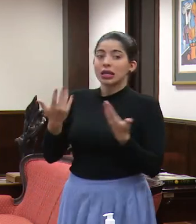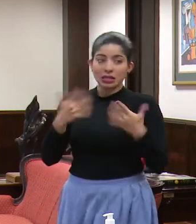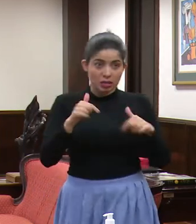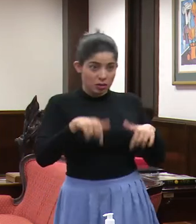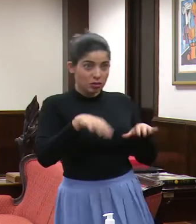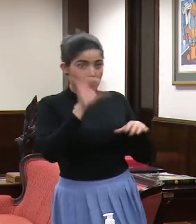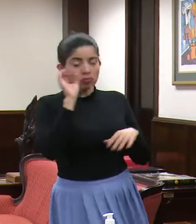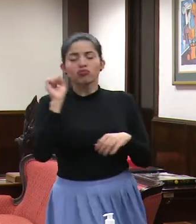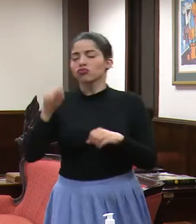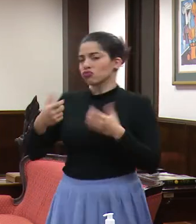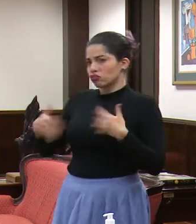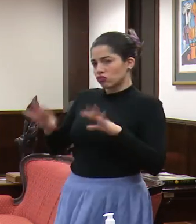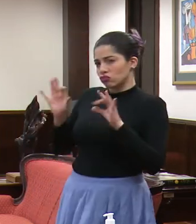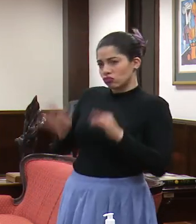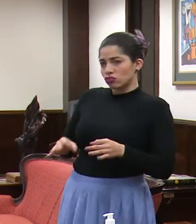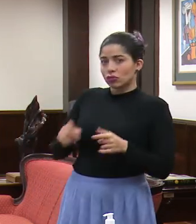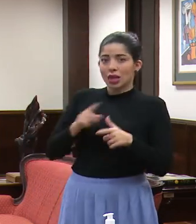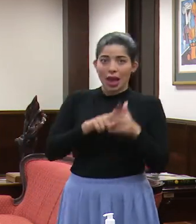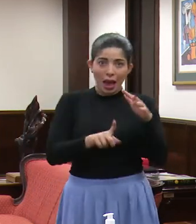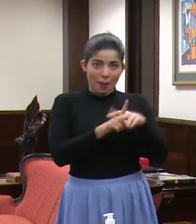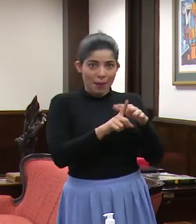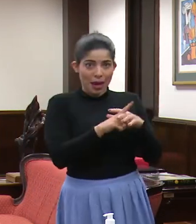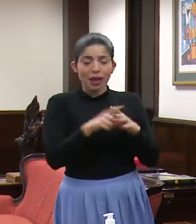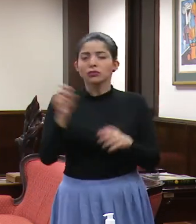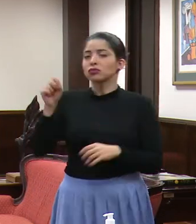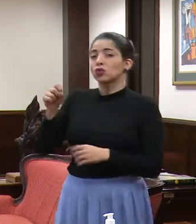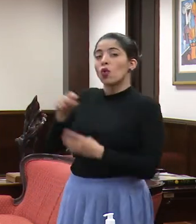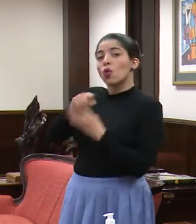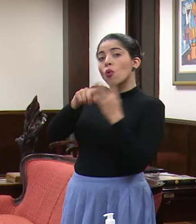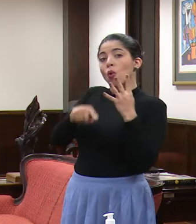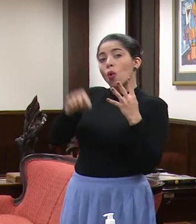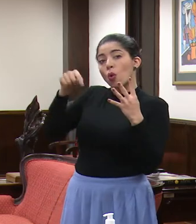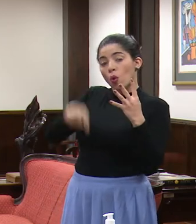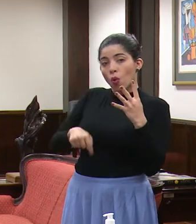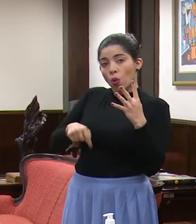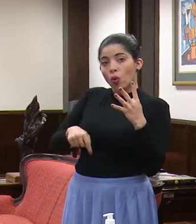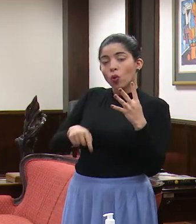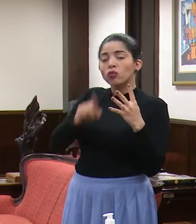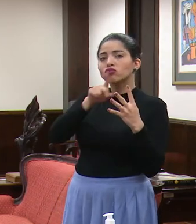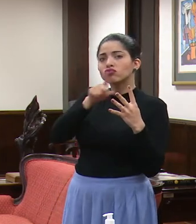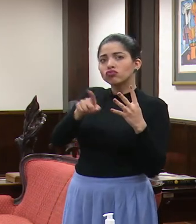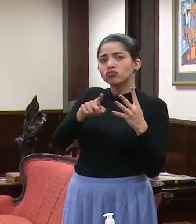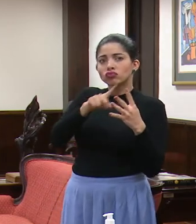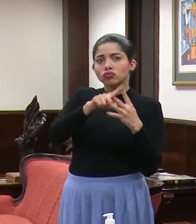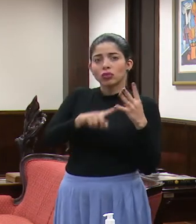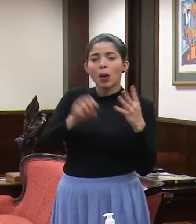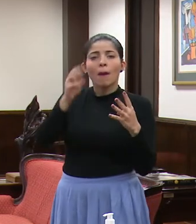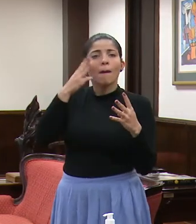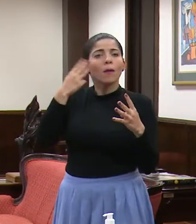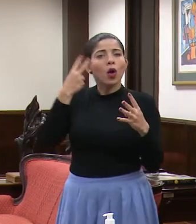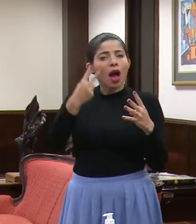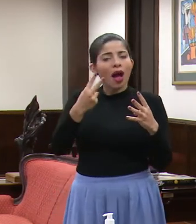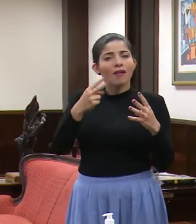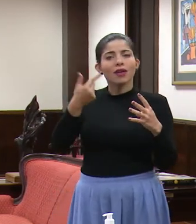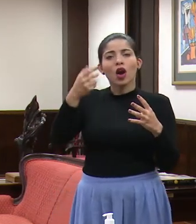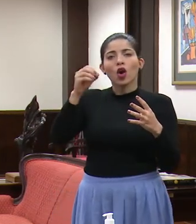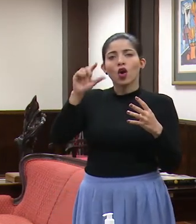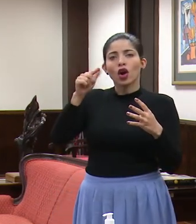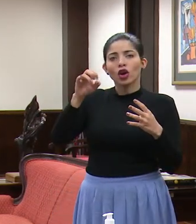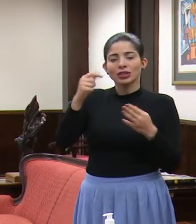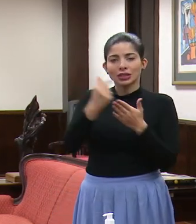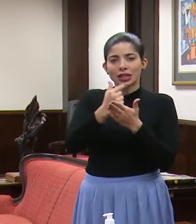están determinados. Ya estaba determinado. Y son los que se reportan. Exacto, los cuatro casos de hoy, de hecho, Moravia, Guaycochea,